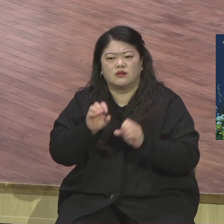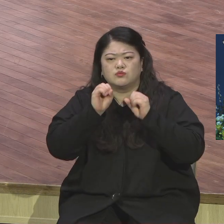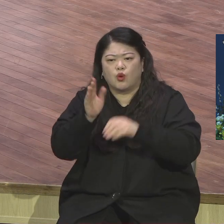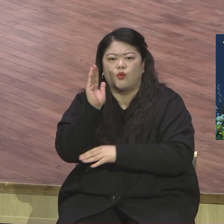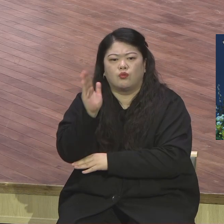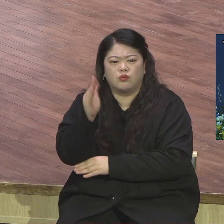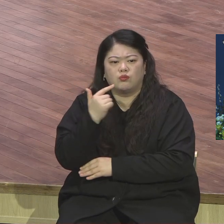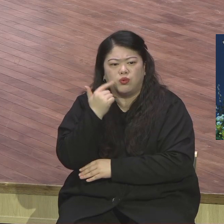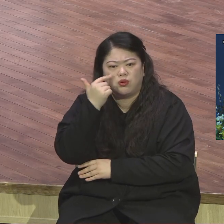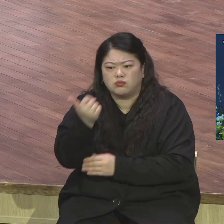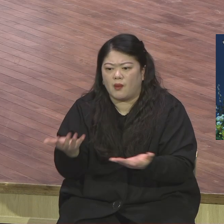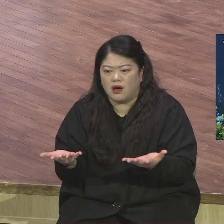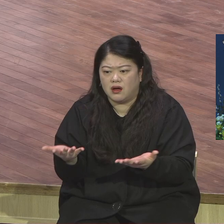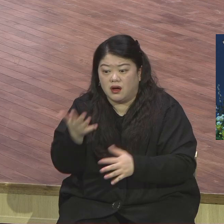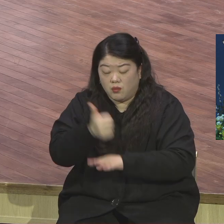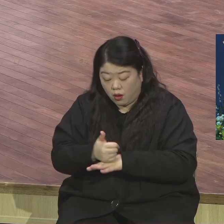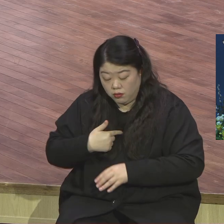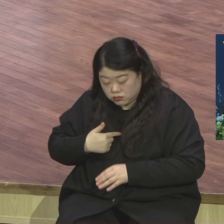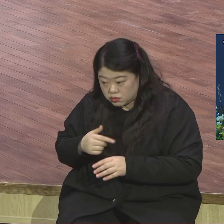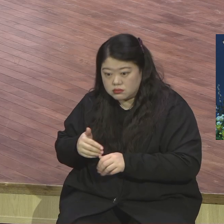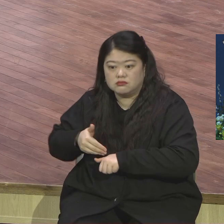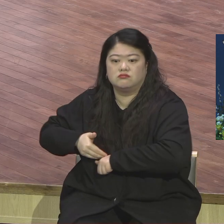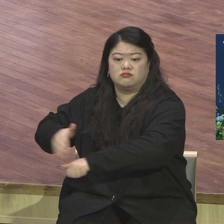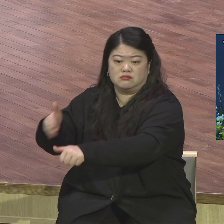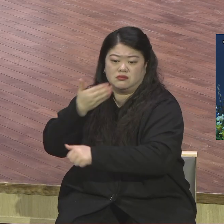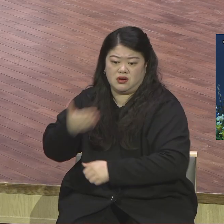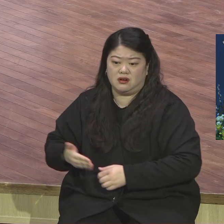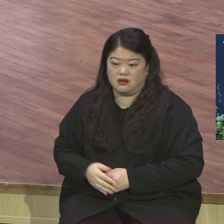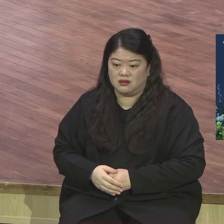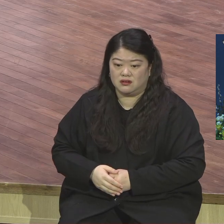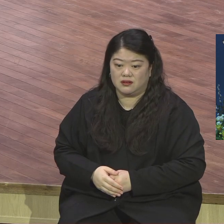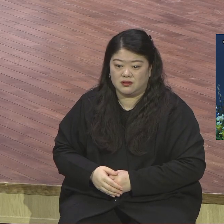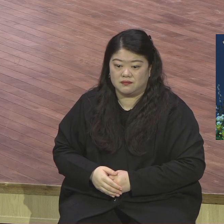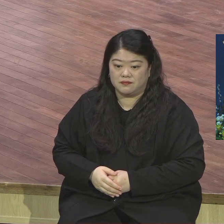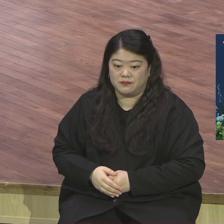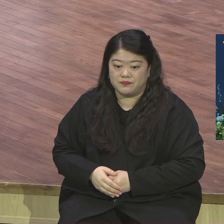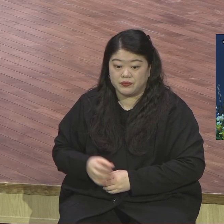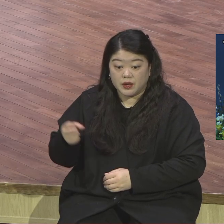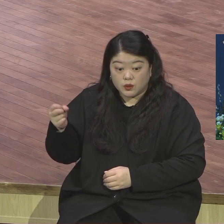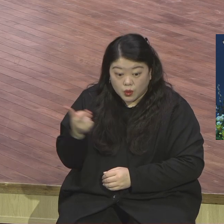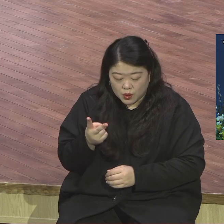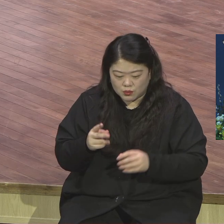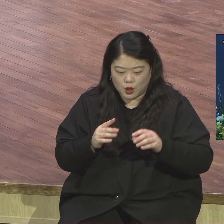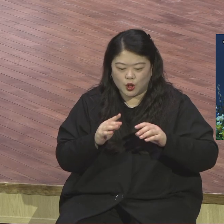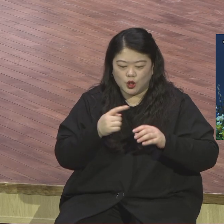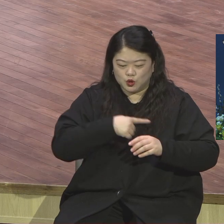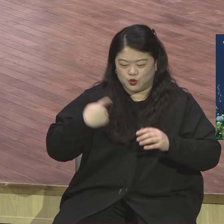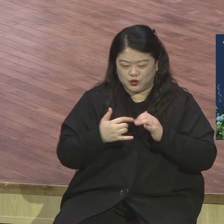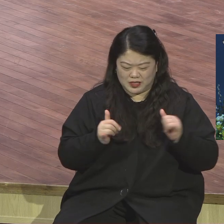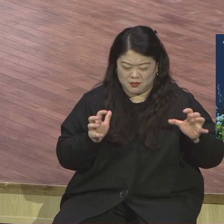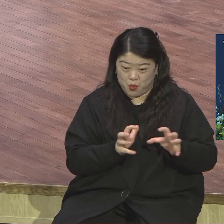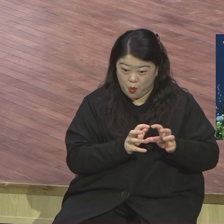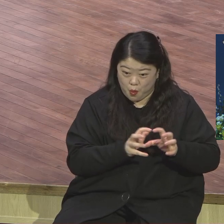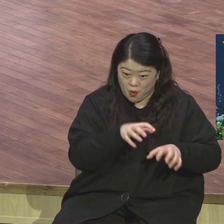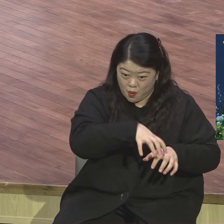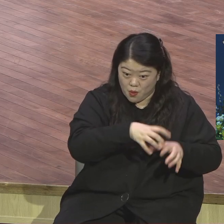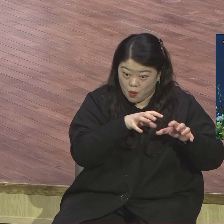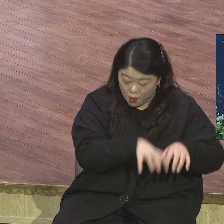어느 건별로 밀집 지역의 그 나라 성교지를 개척한다는 영적 자세를 가지고 국내 성교입니다. 그게